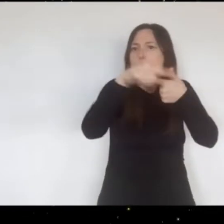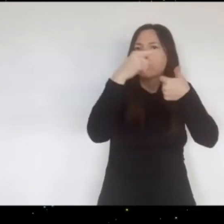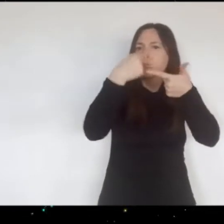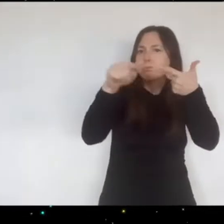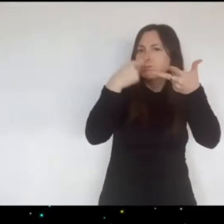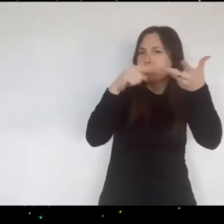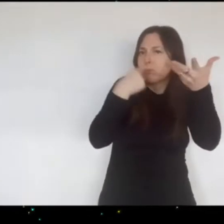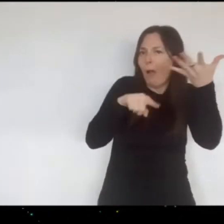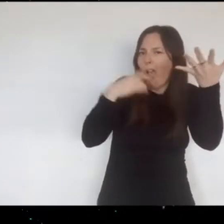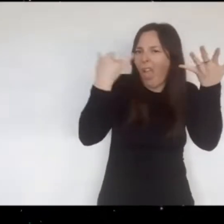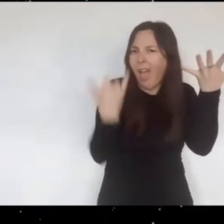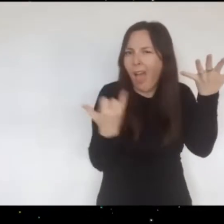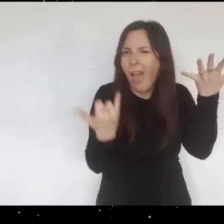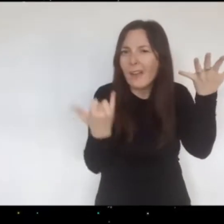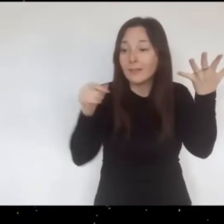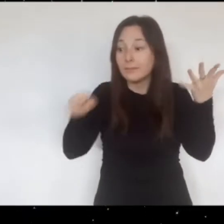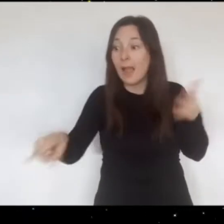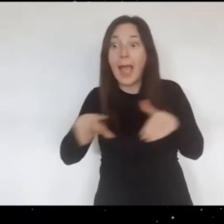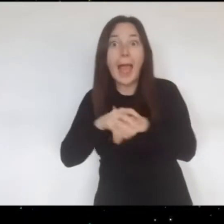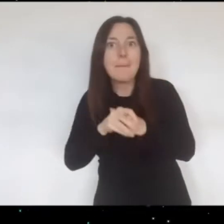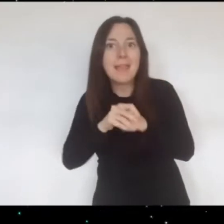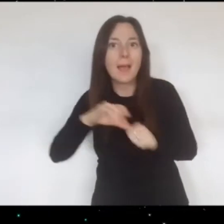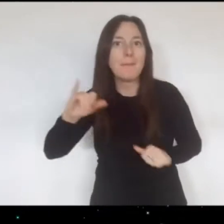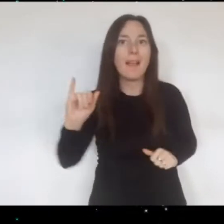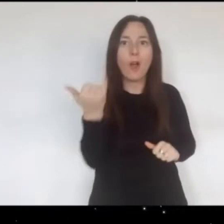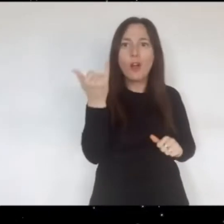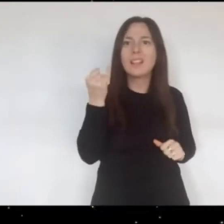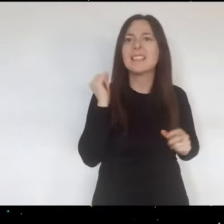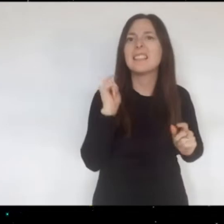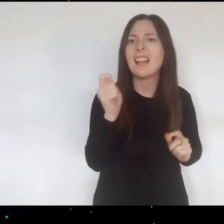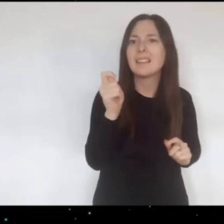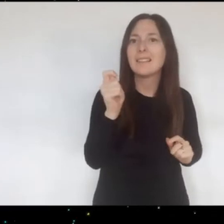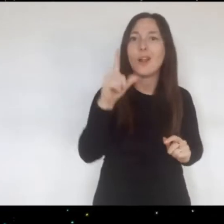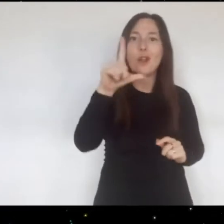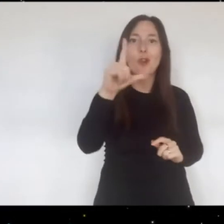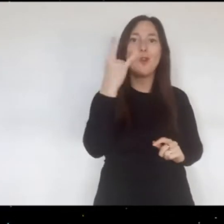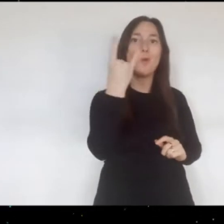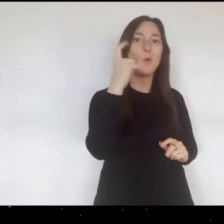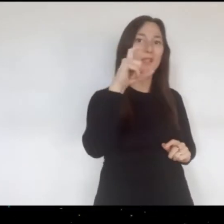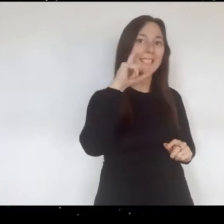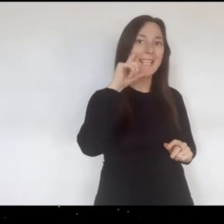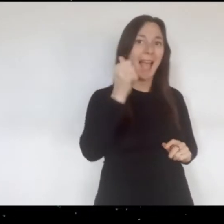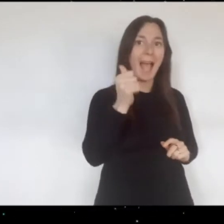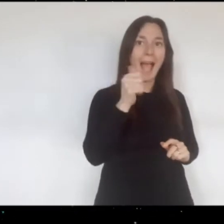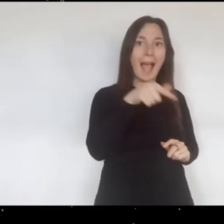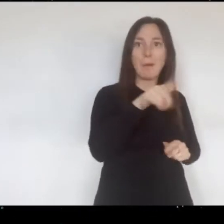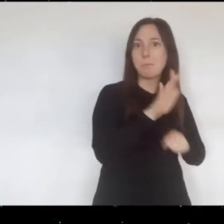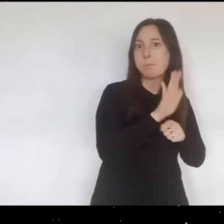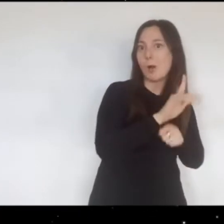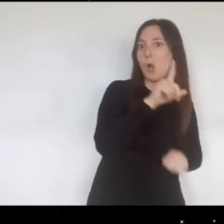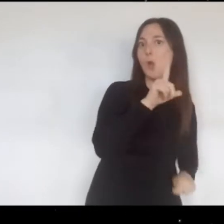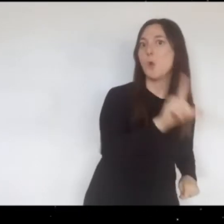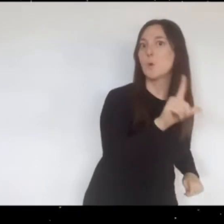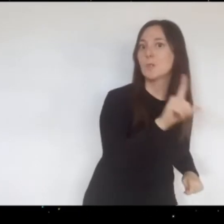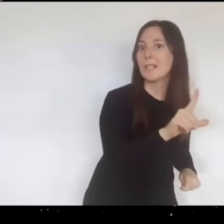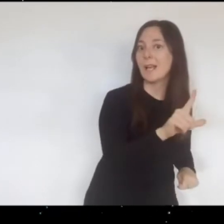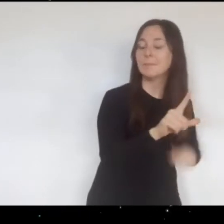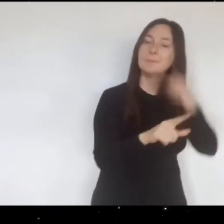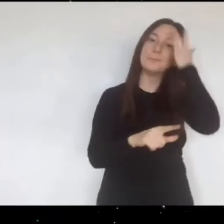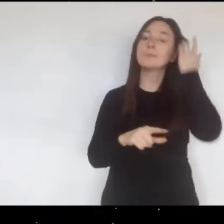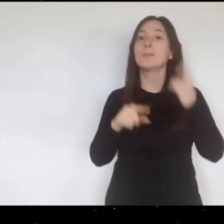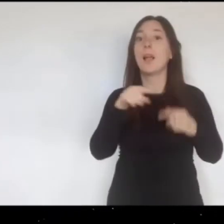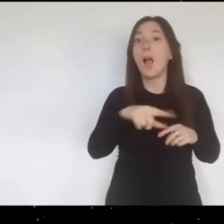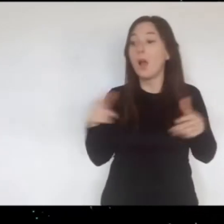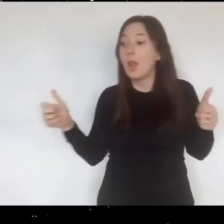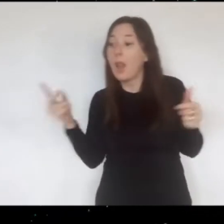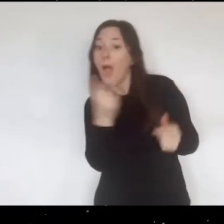Ana María Pero su amiga, su mejor amiga es Lucía Con